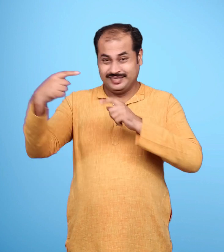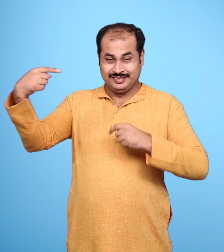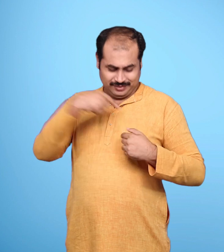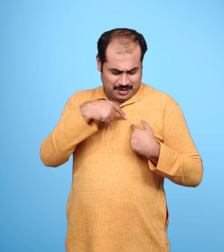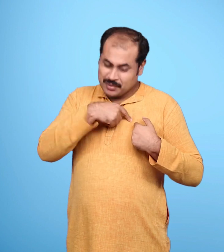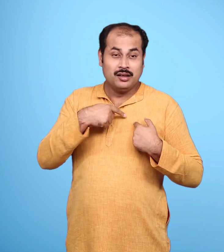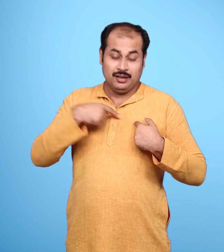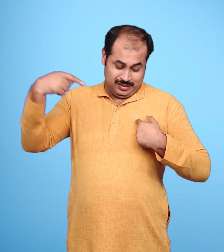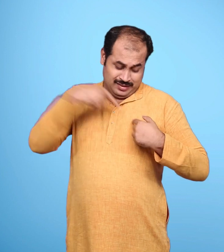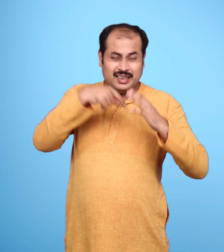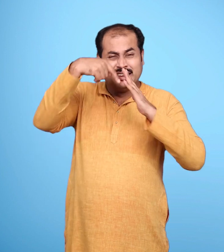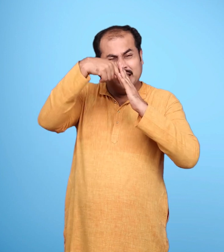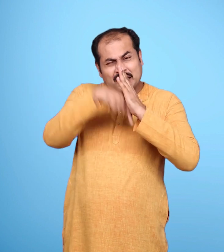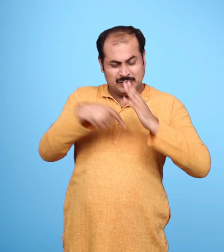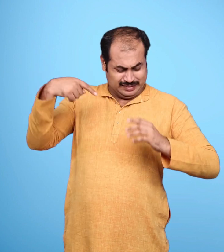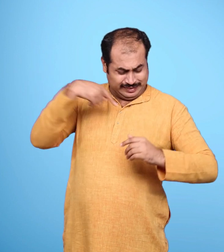बान का प्रहार गहरा था